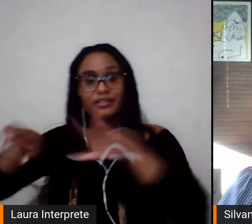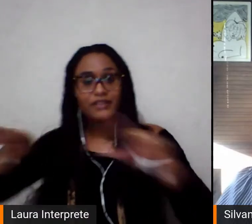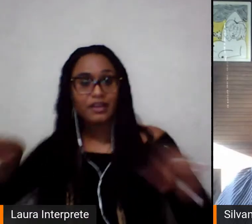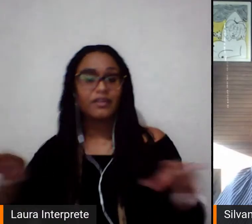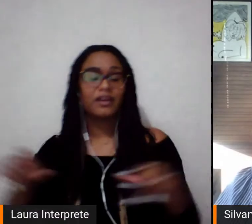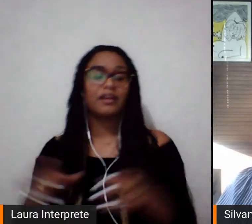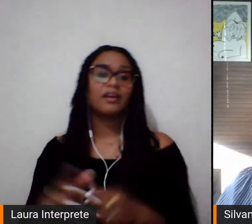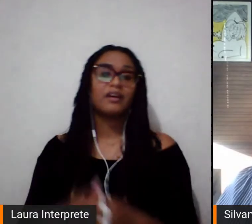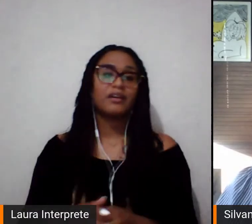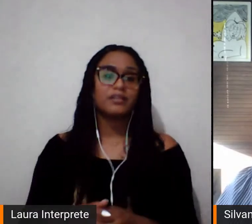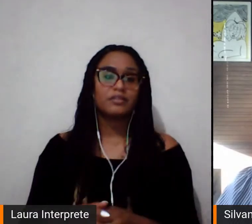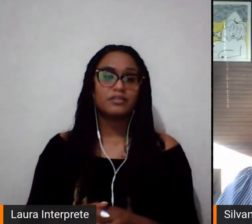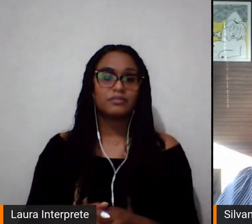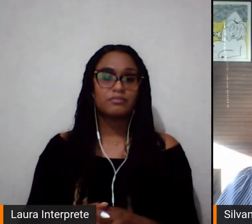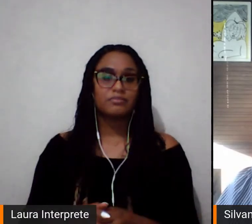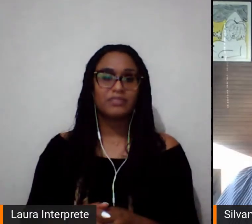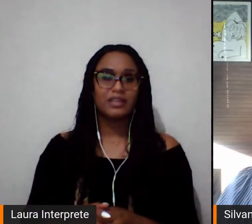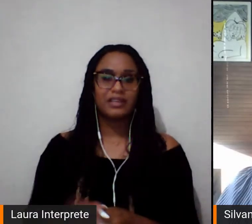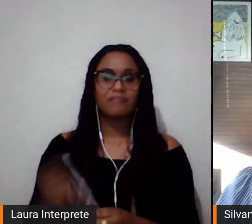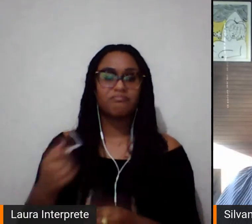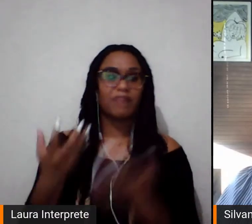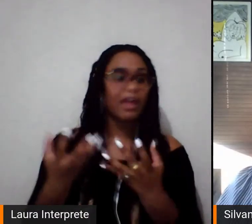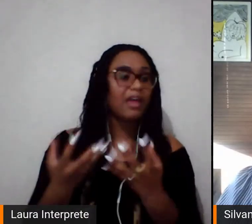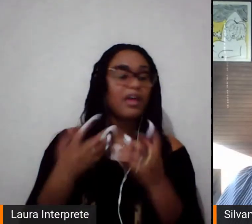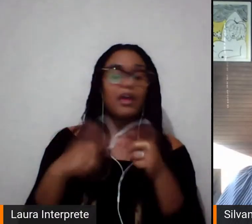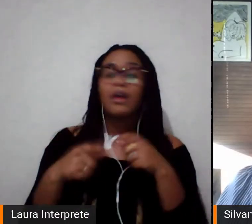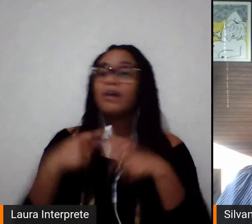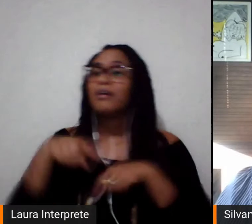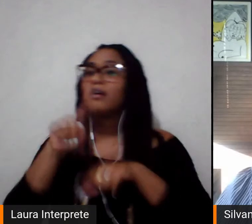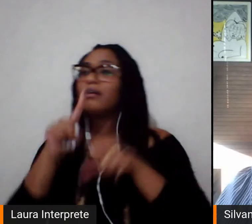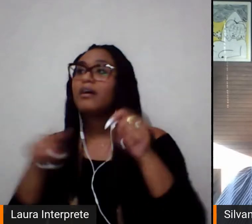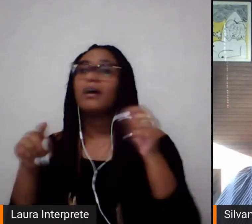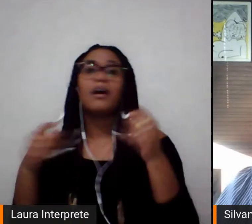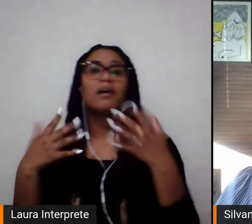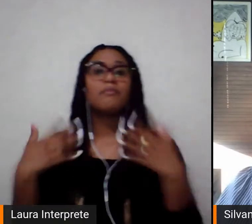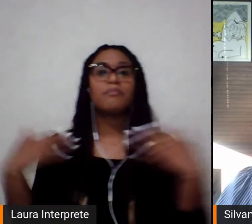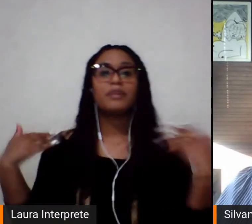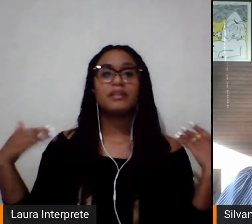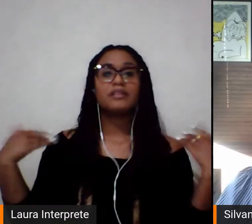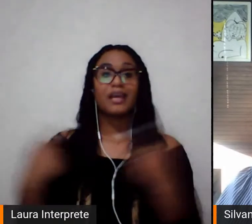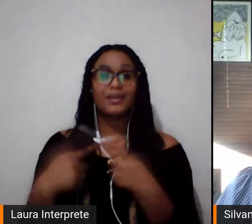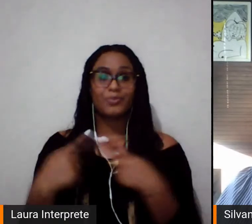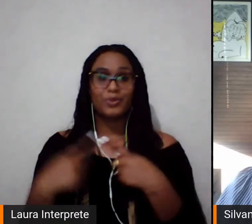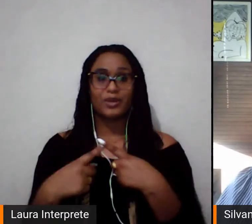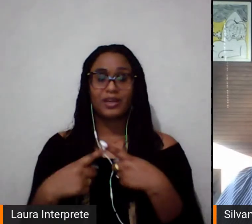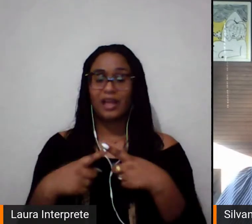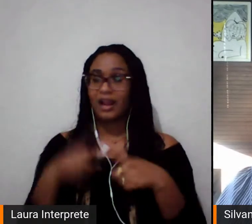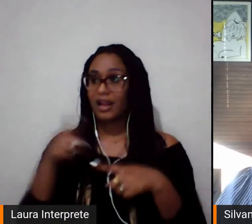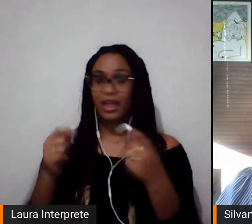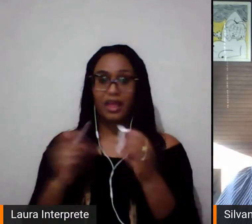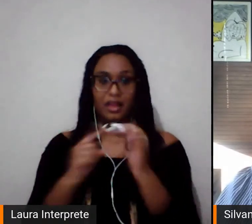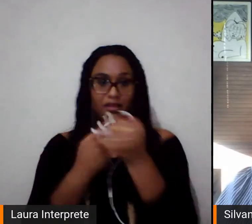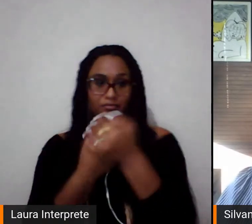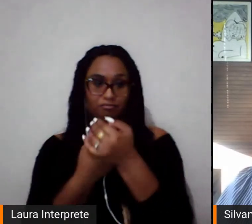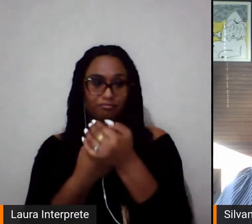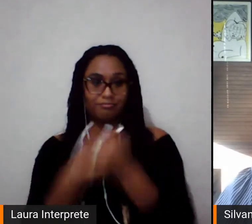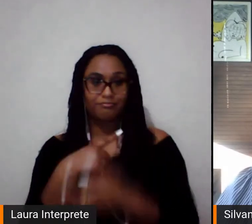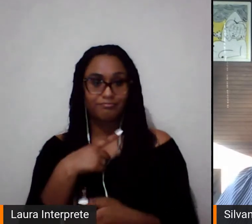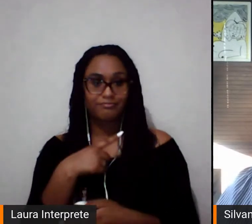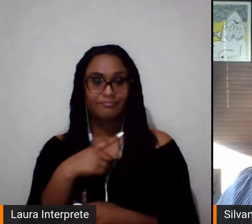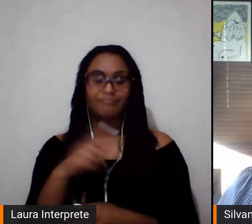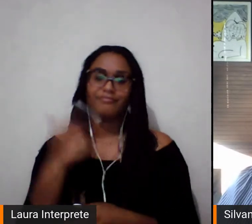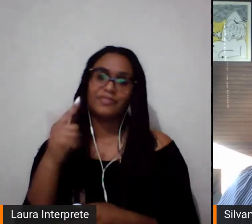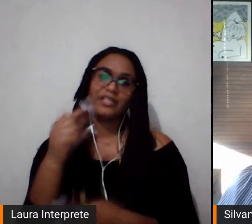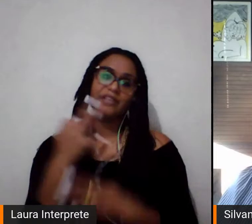praticar ou para se apropriar de espaços esportivos, porque ali não é um ambiente seguro para elas. Então, tem que